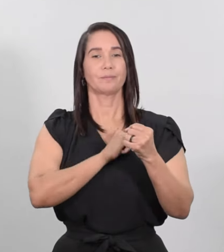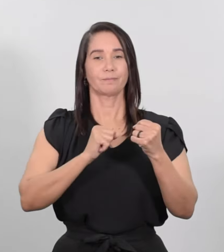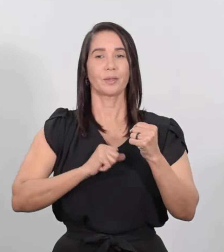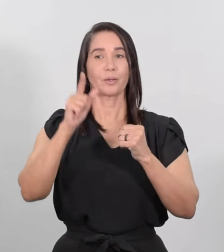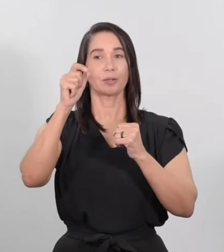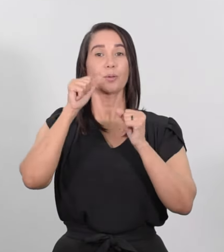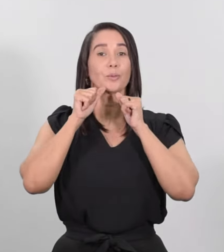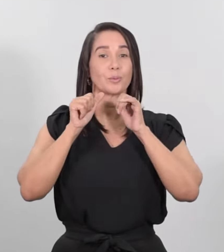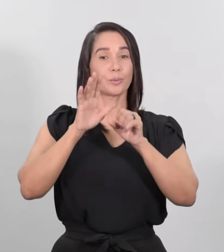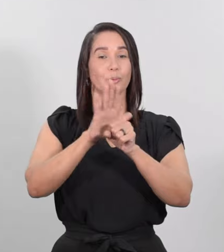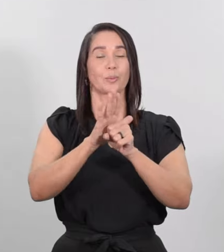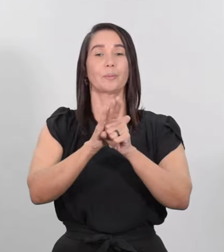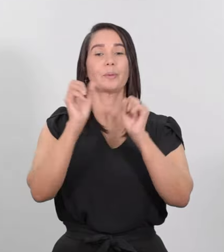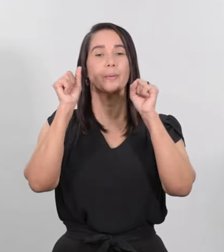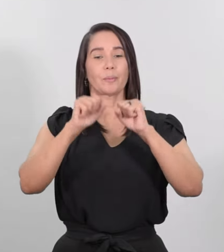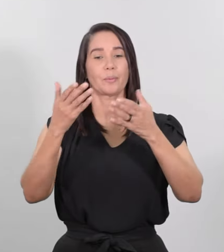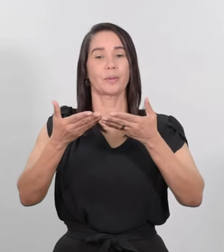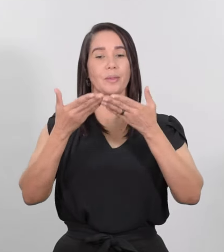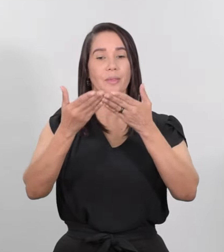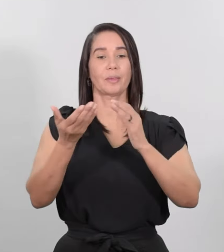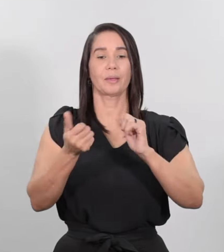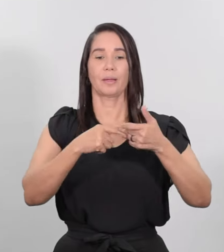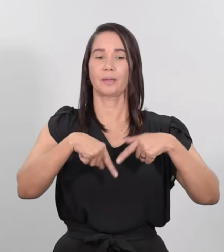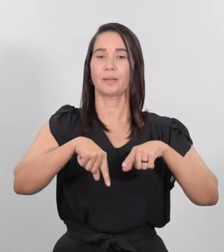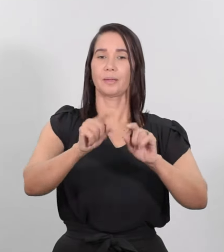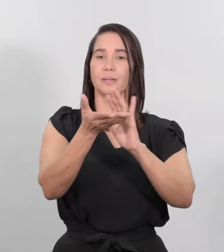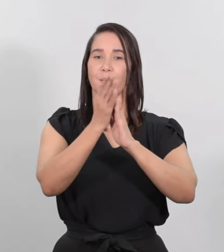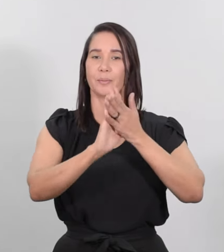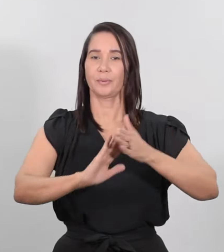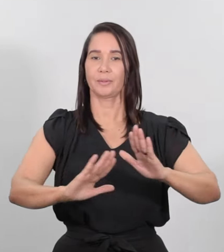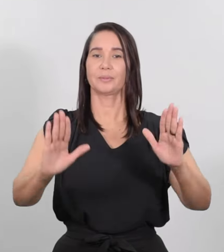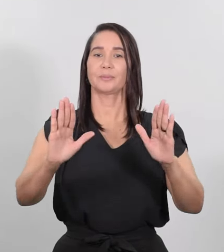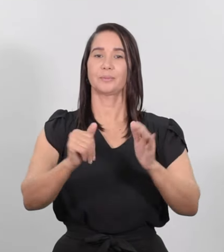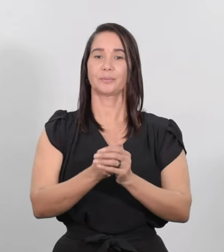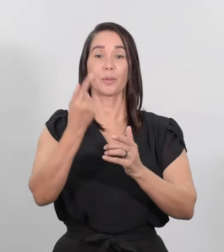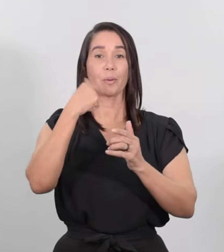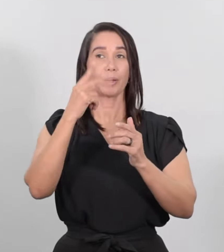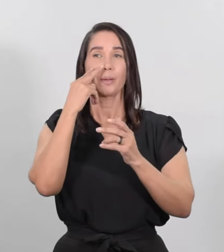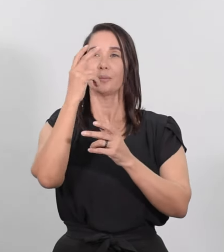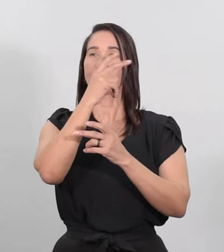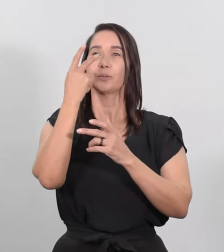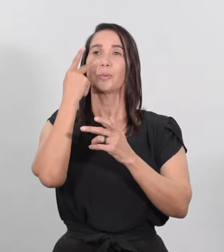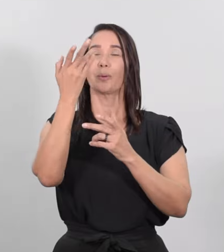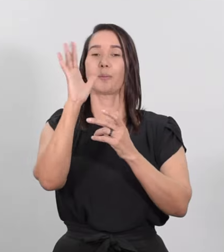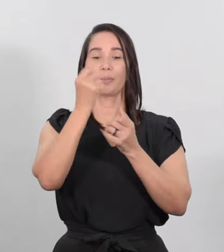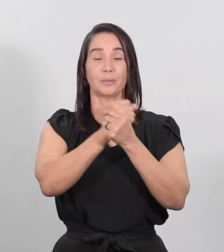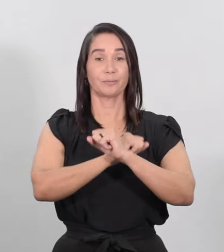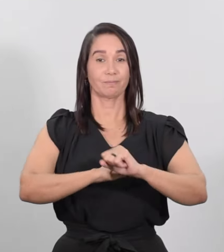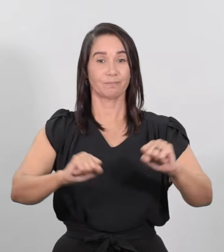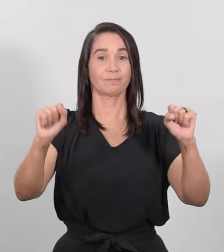promesa, puedes dejar a tu siervo irse en paz, porque mis ojos han visto a tu Salvador, a